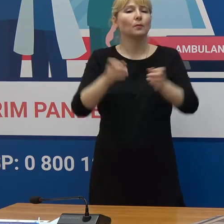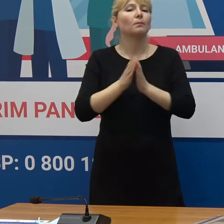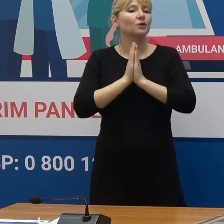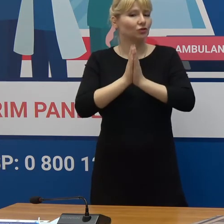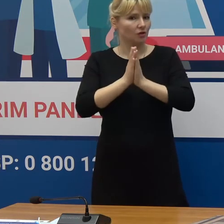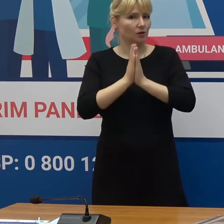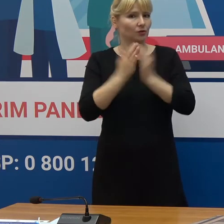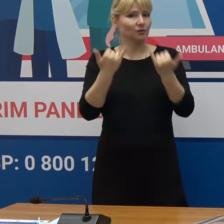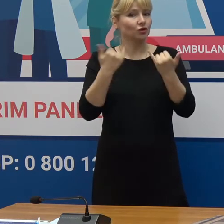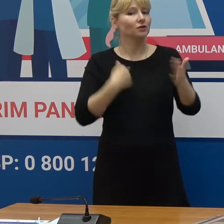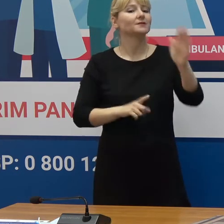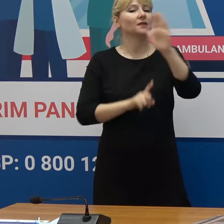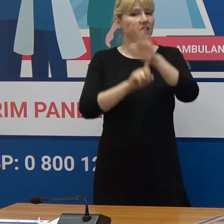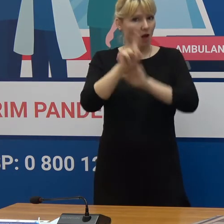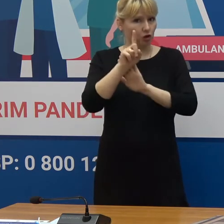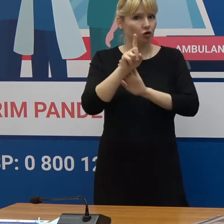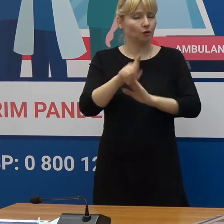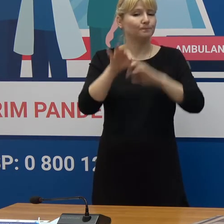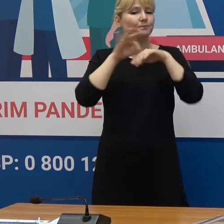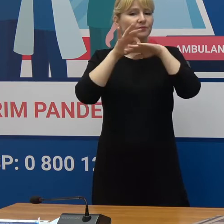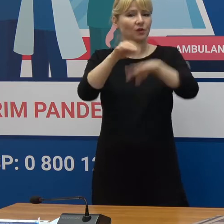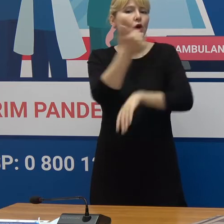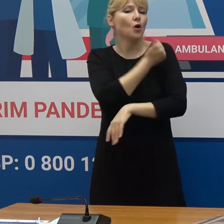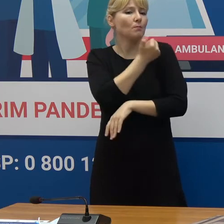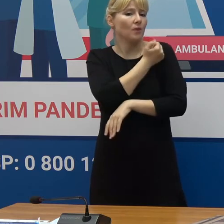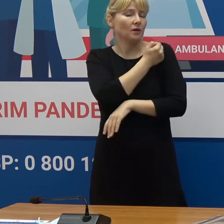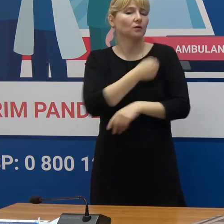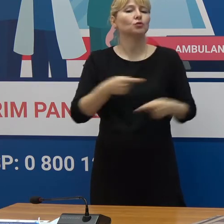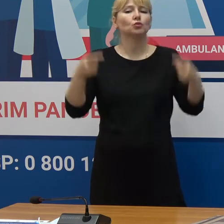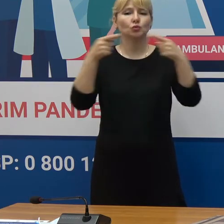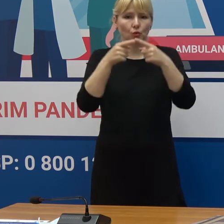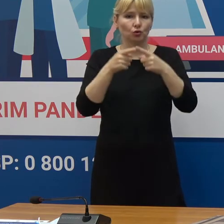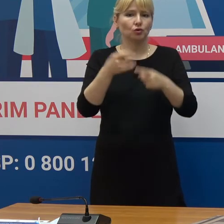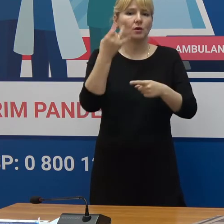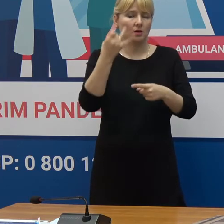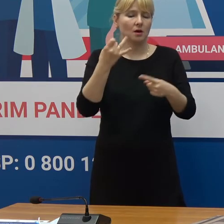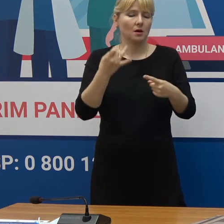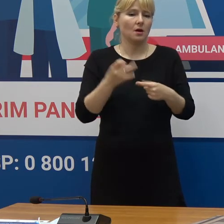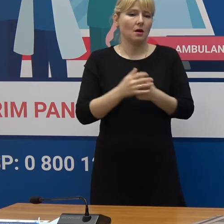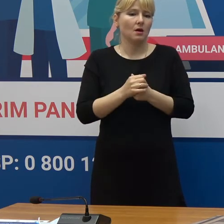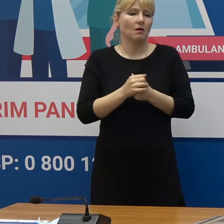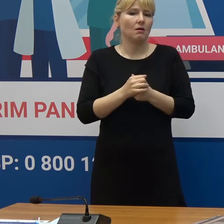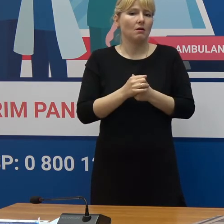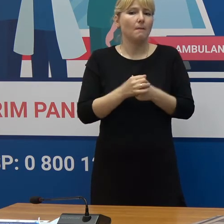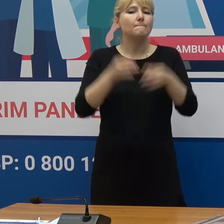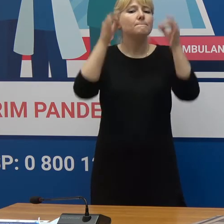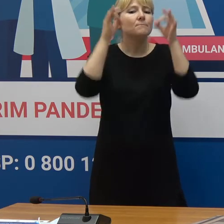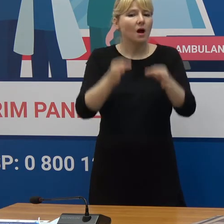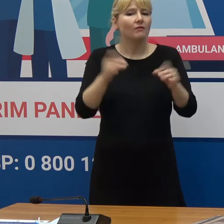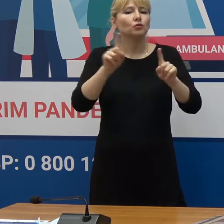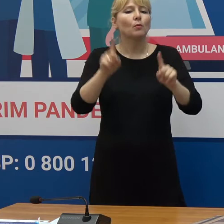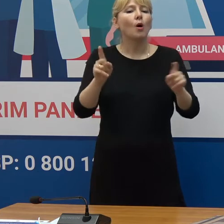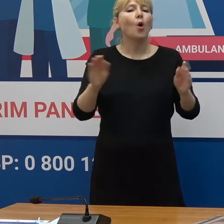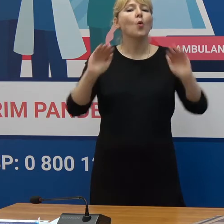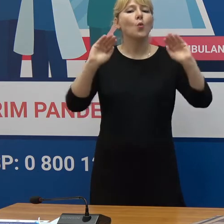etapa în campania de vaccinare Care este cea mai sigură și eficientă măsură, metodă de reducere a